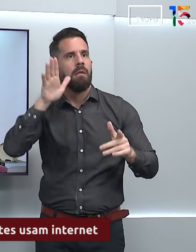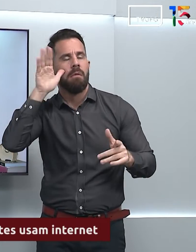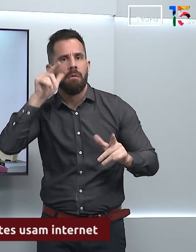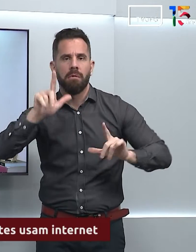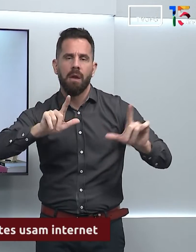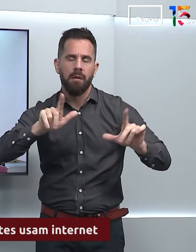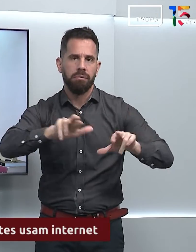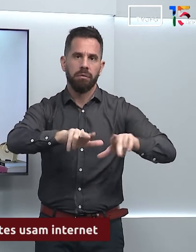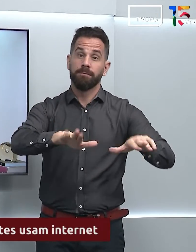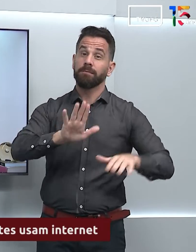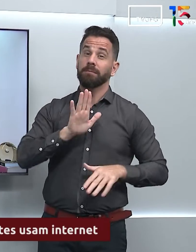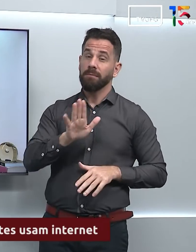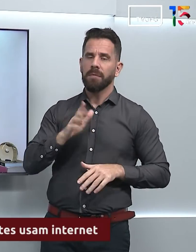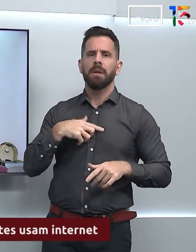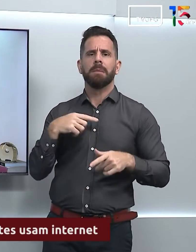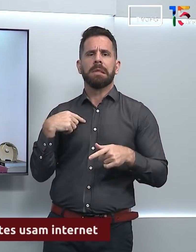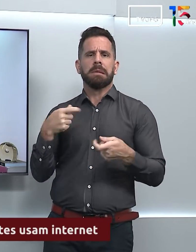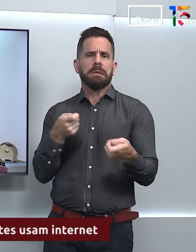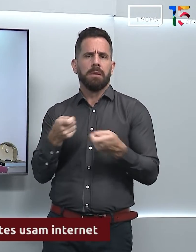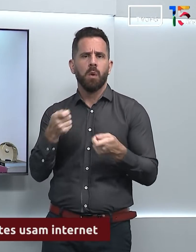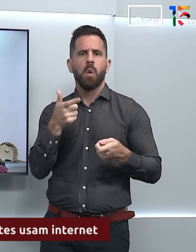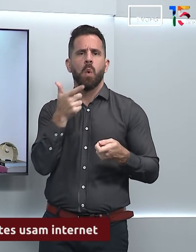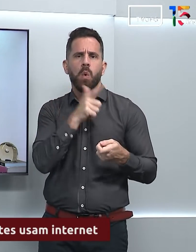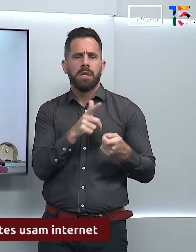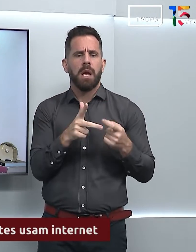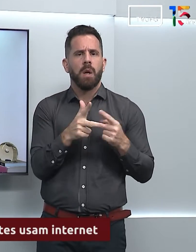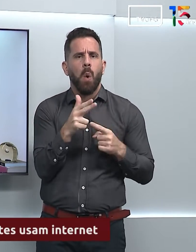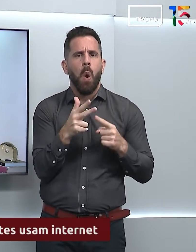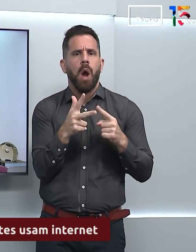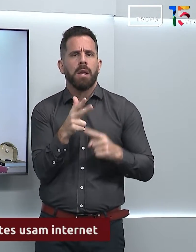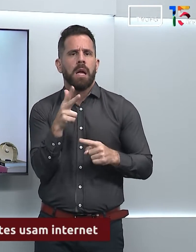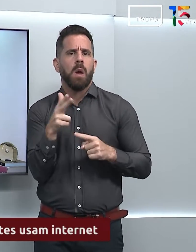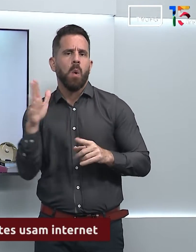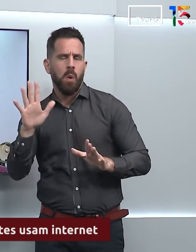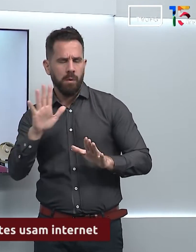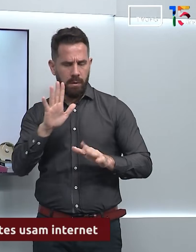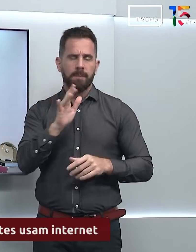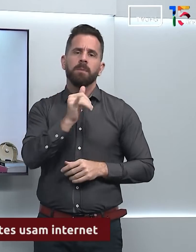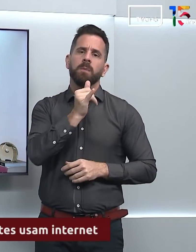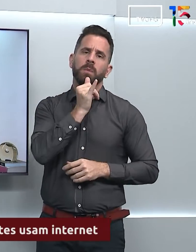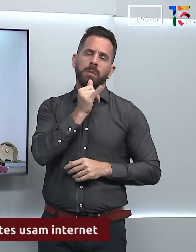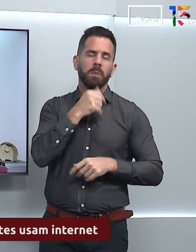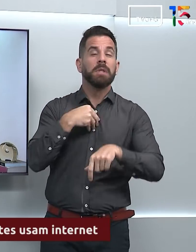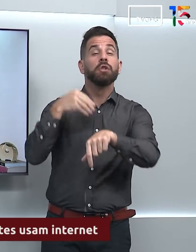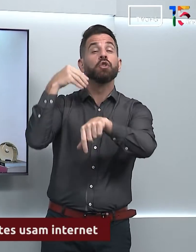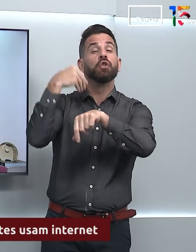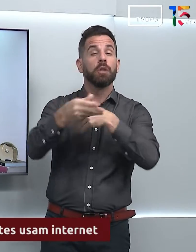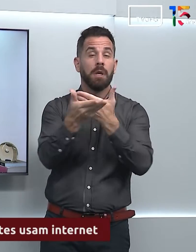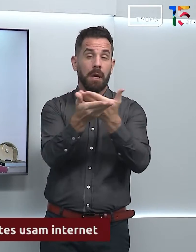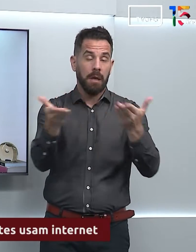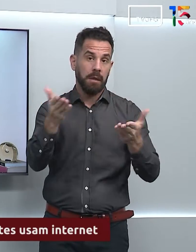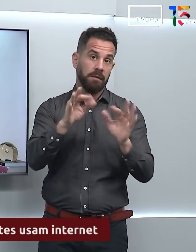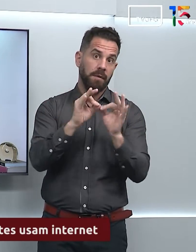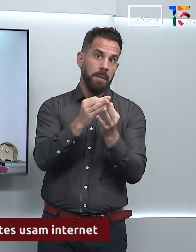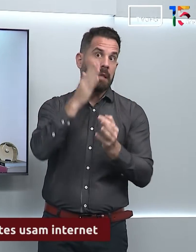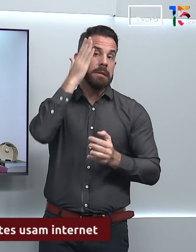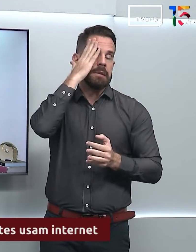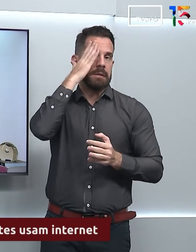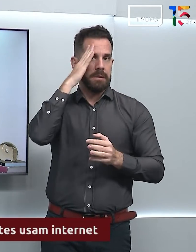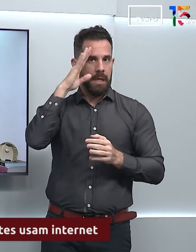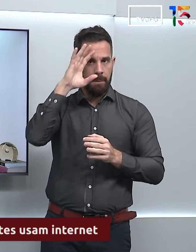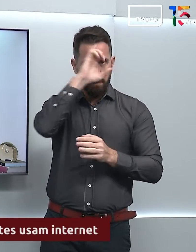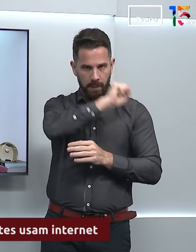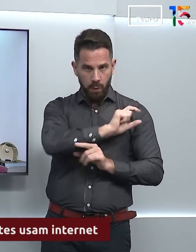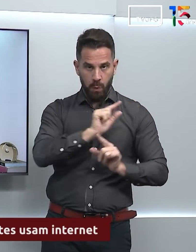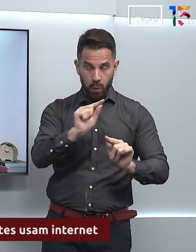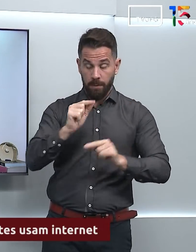combinados claros, regras. Qual que o indicado? Só para as famílias saberem um pouco. Então, o indicado é que